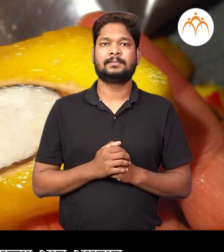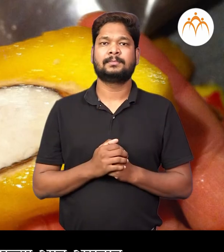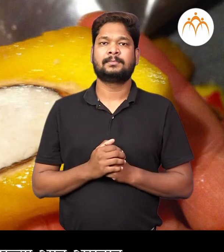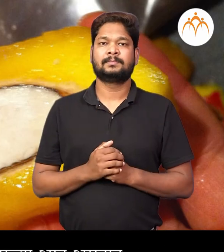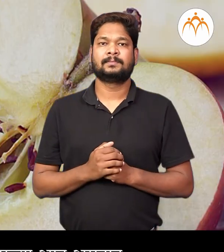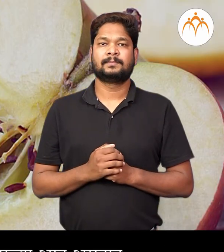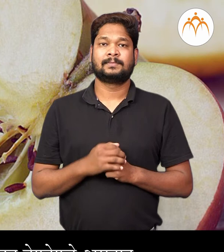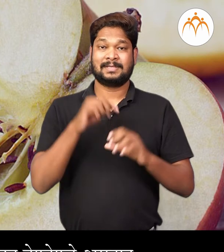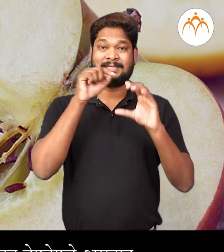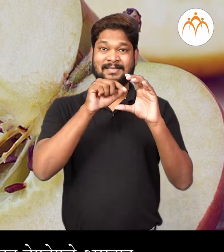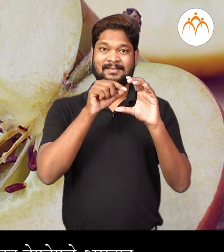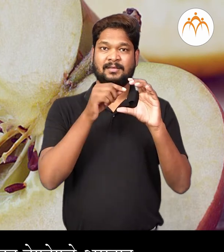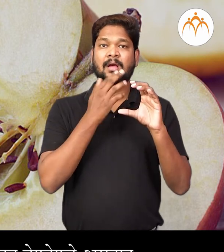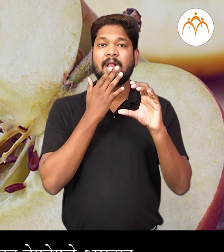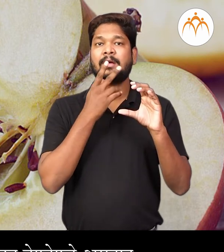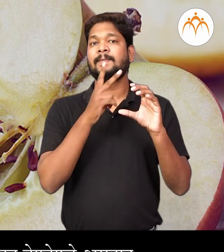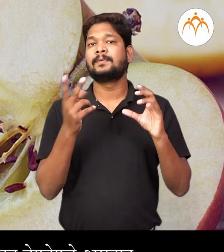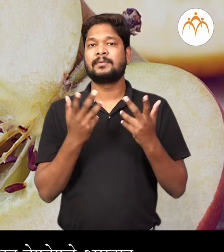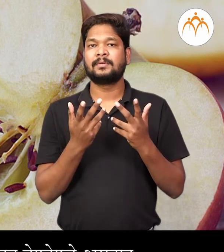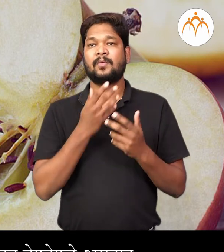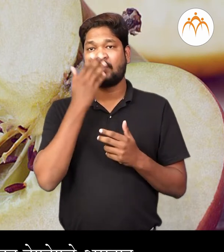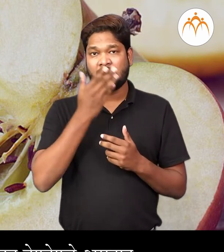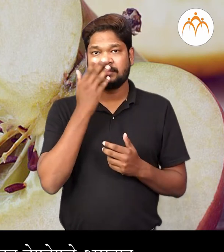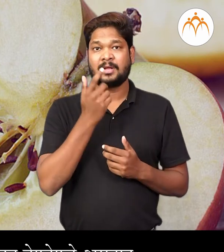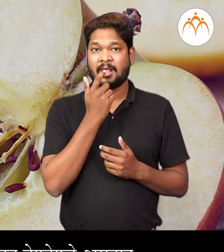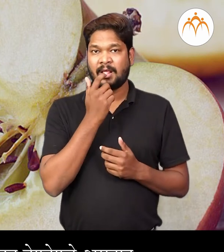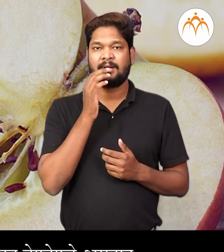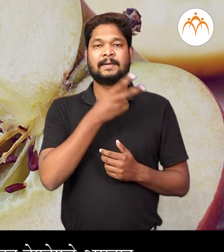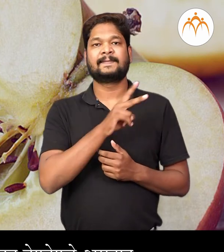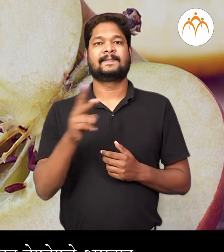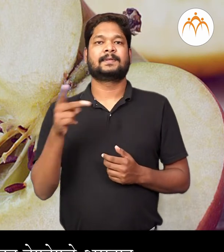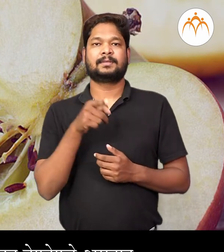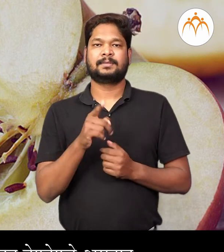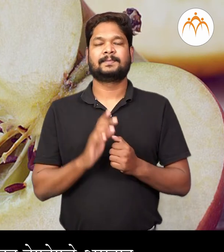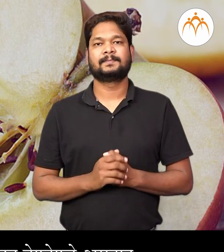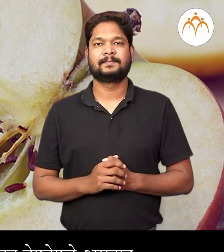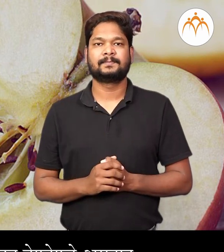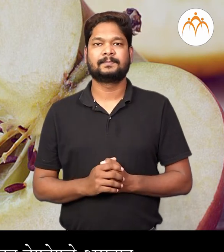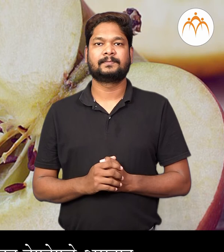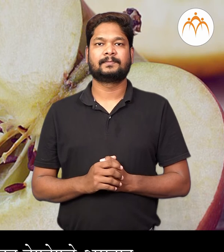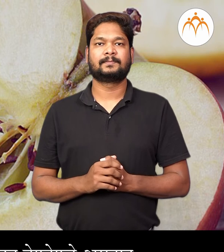असता। या सर्व फड़ांचे रंग, वास, च, वेगवेगल आसतात।